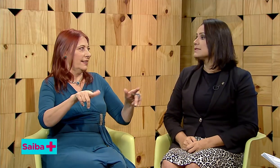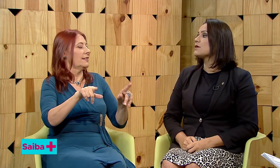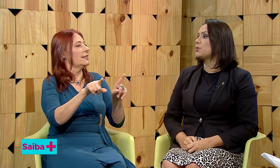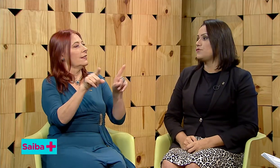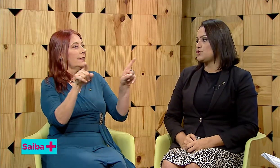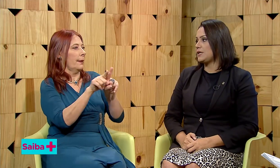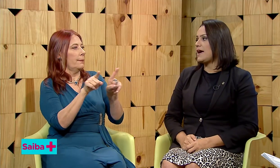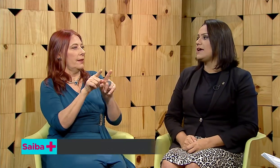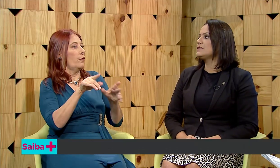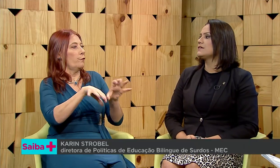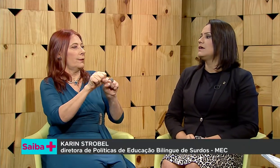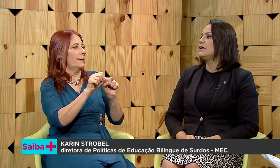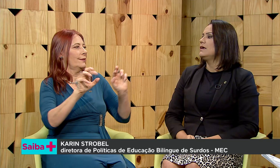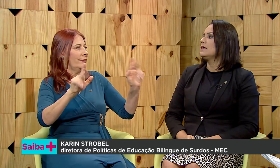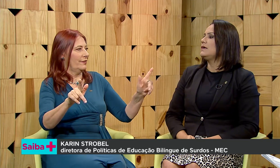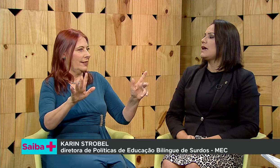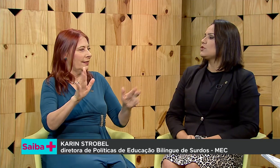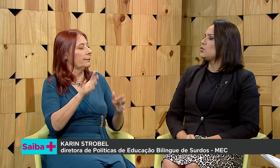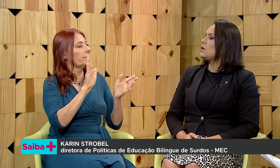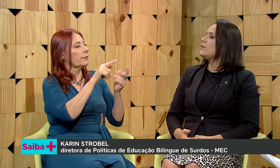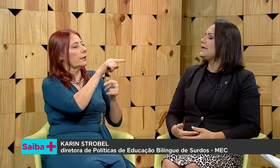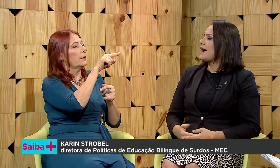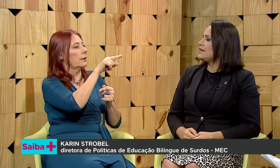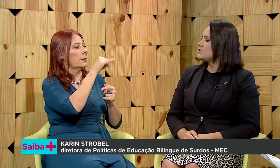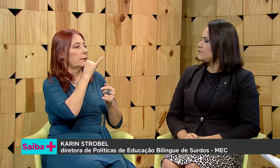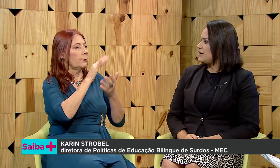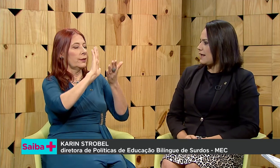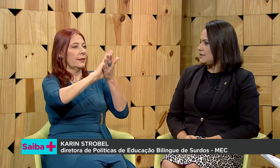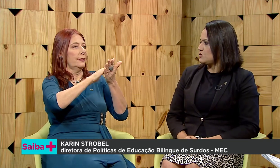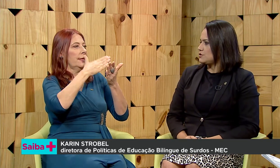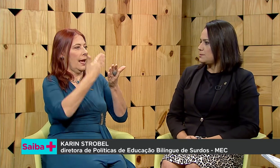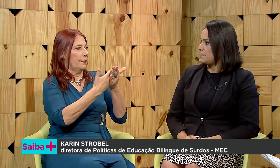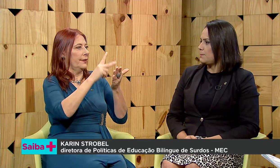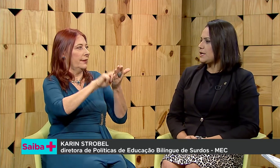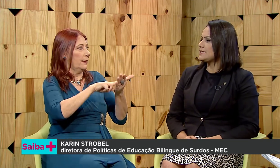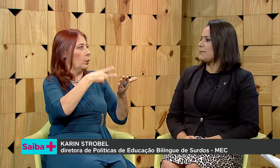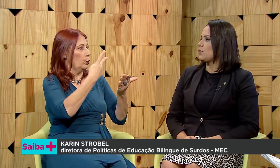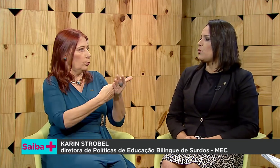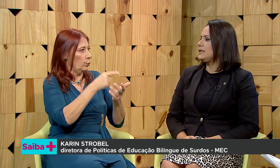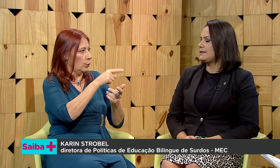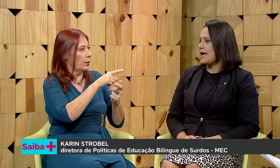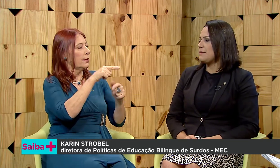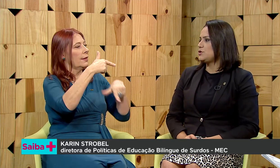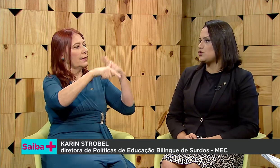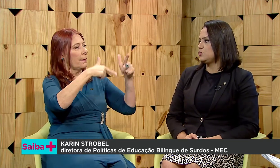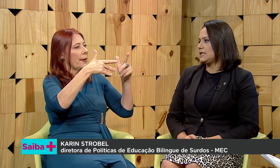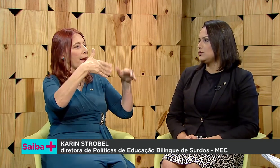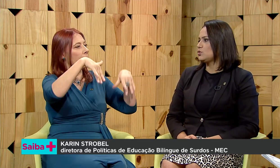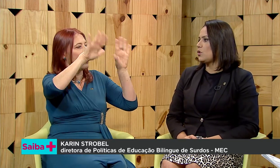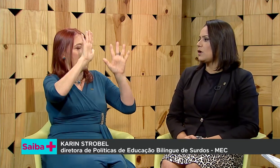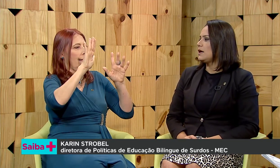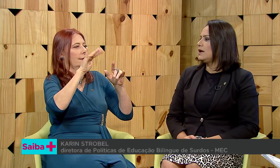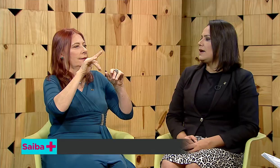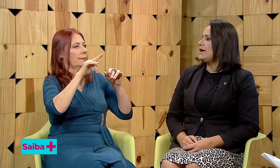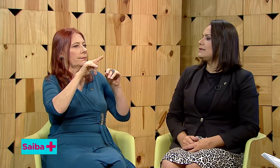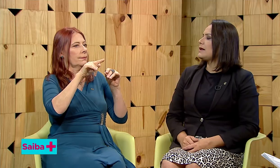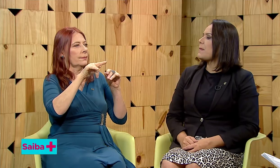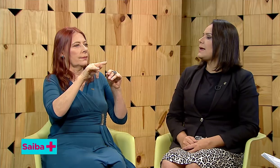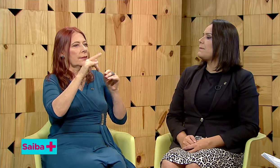São profissionais que atuam em áreas diferentes. Por exemplo, o intérprete ou tradutor, ele trabalha